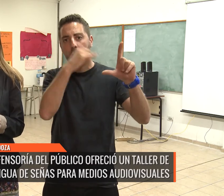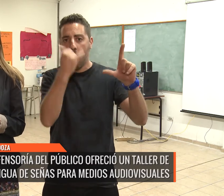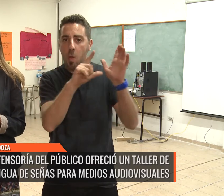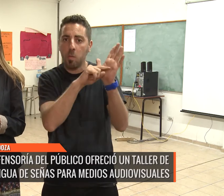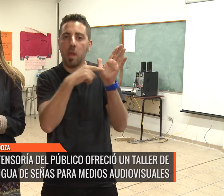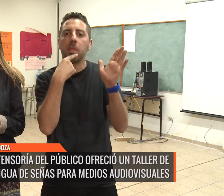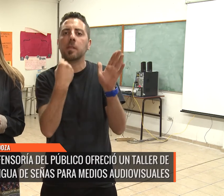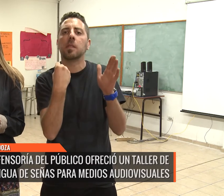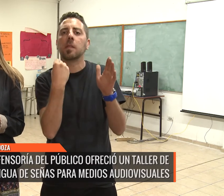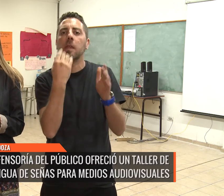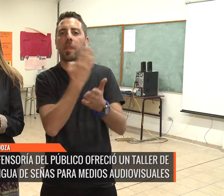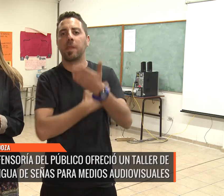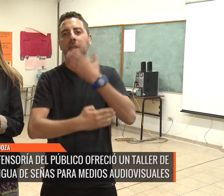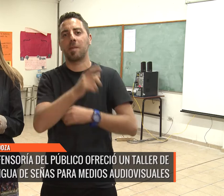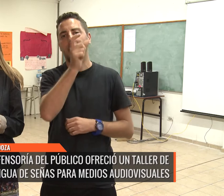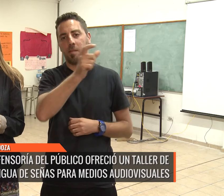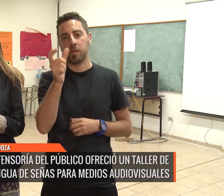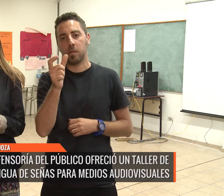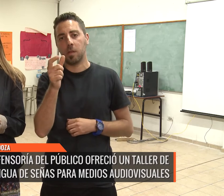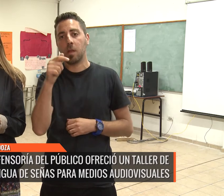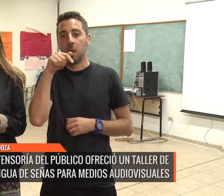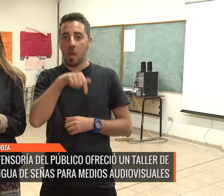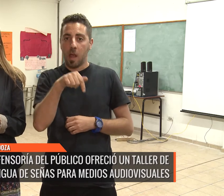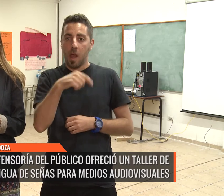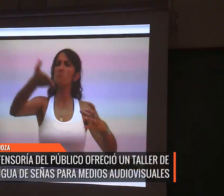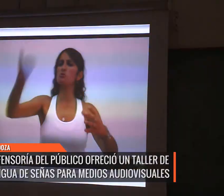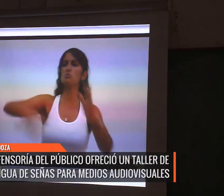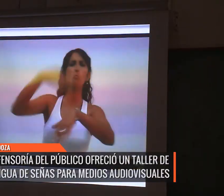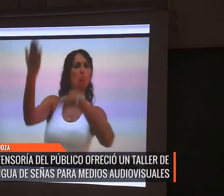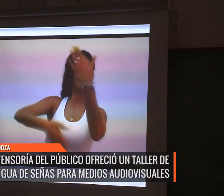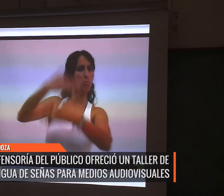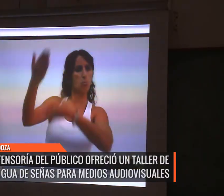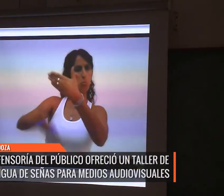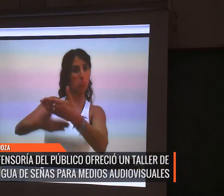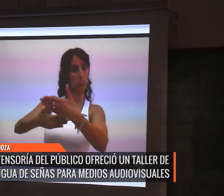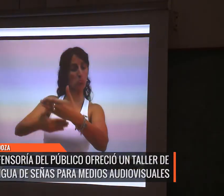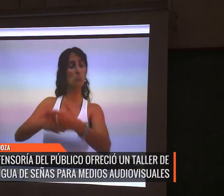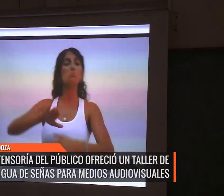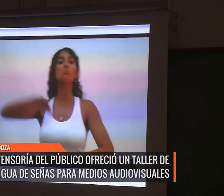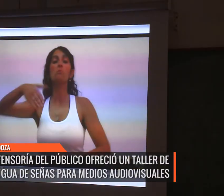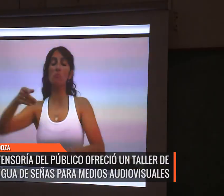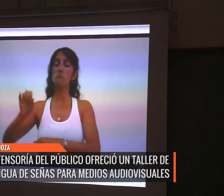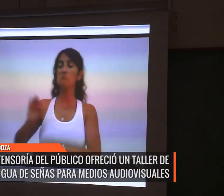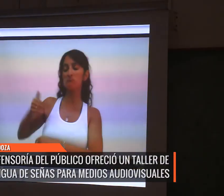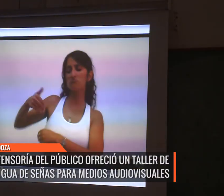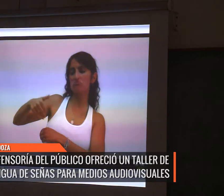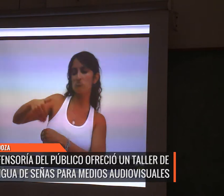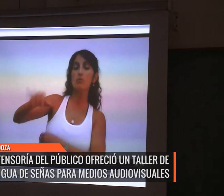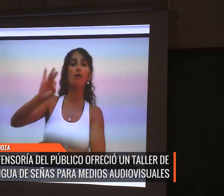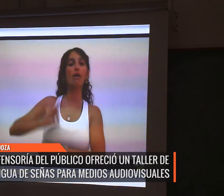Es por eso que desde la Defensoría del Público se ofreció en la Facultad de Educación Elemental de la Universidad Nacional de Cuyo un taller